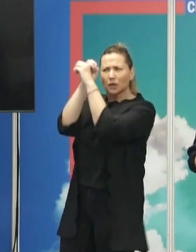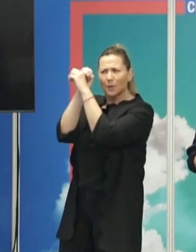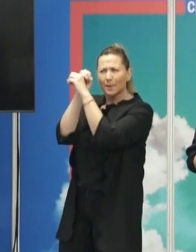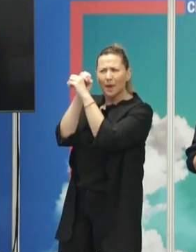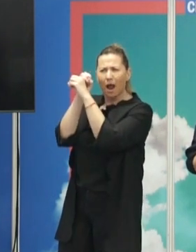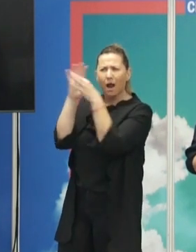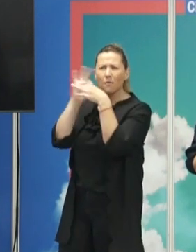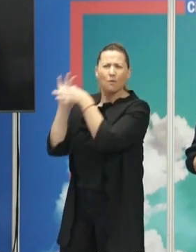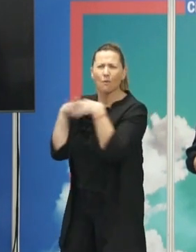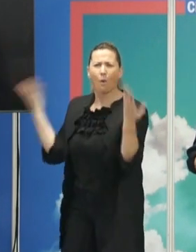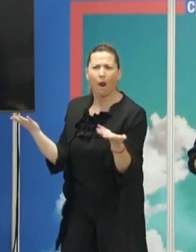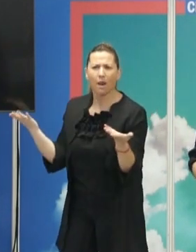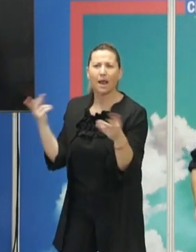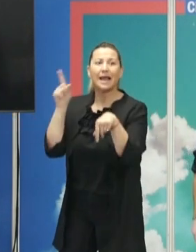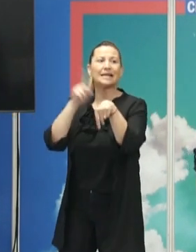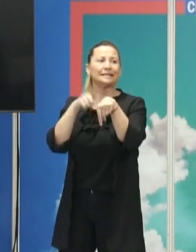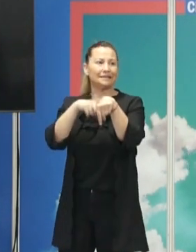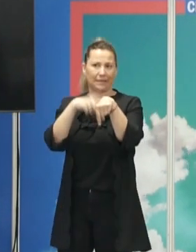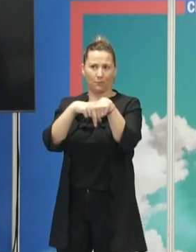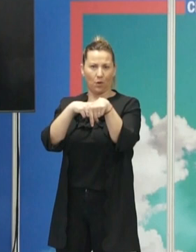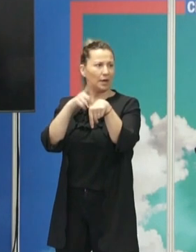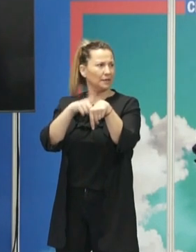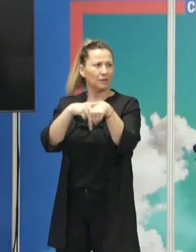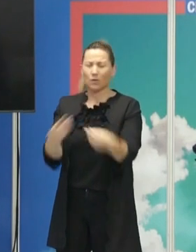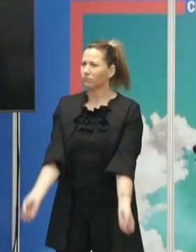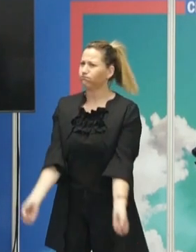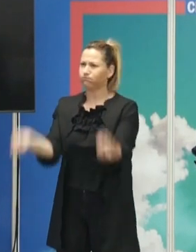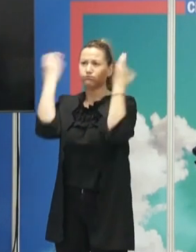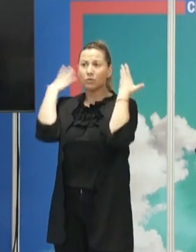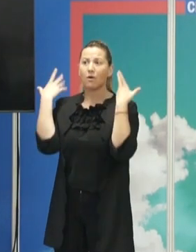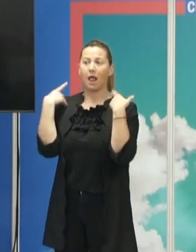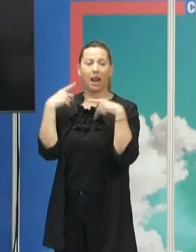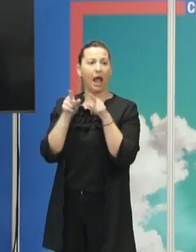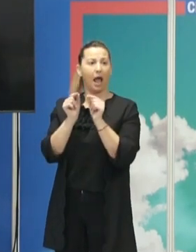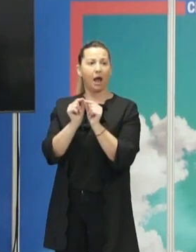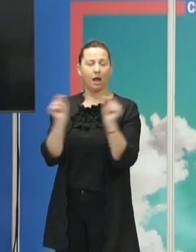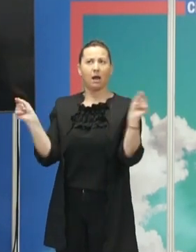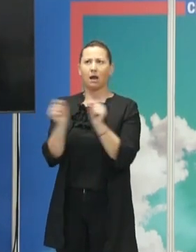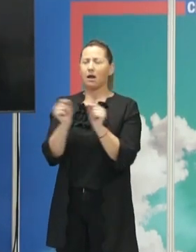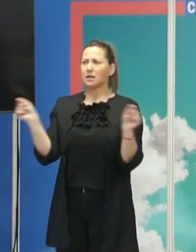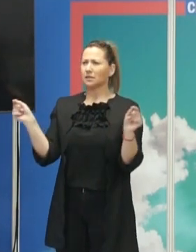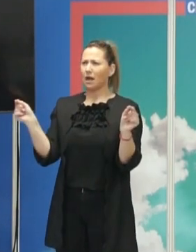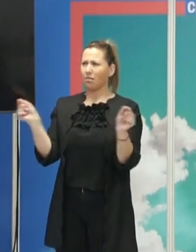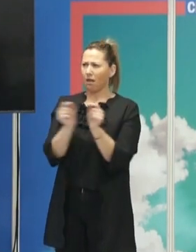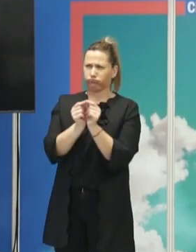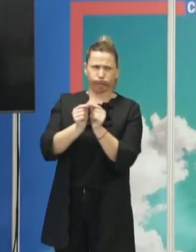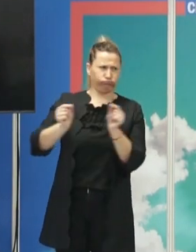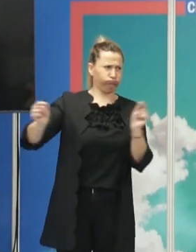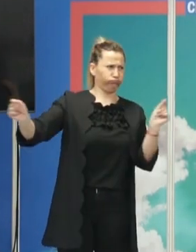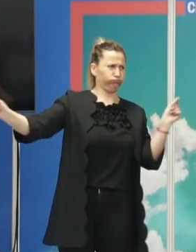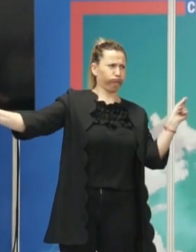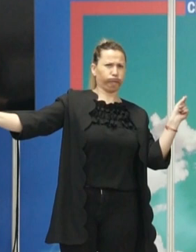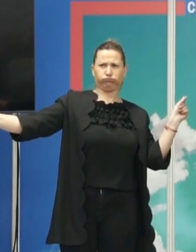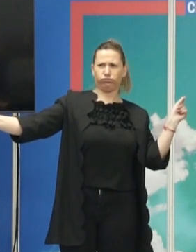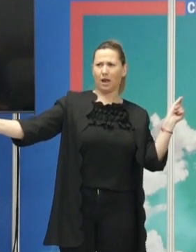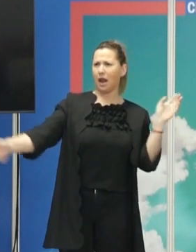el tiempo. El tiempo, que a veces nos es difícil de entender, ¿no? las distancias entre objetos en el universo es tan grande que la manera